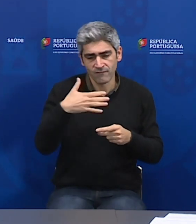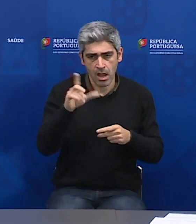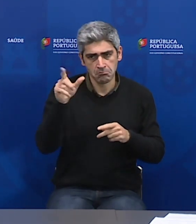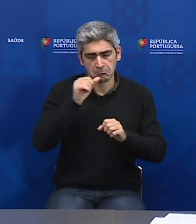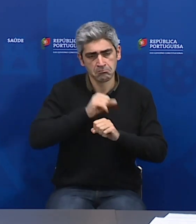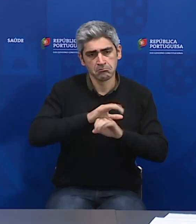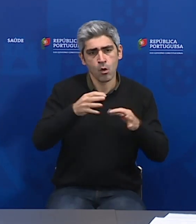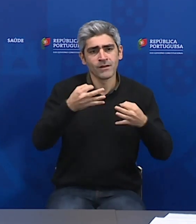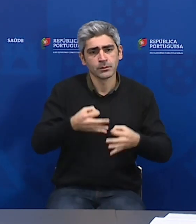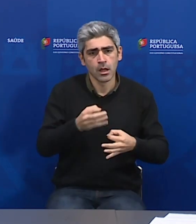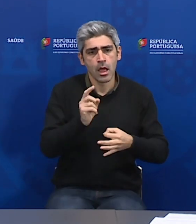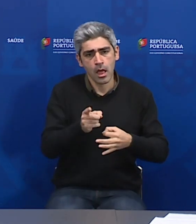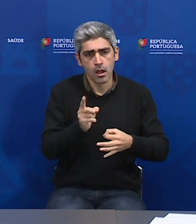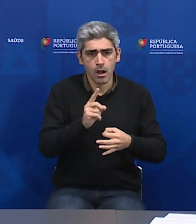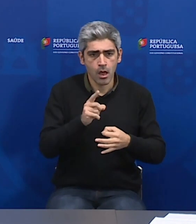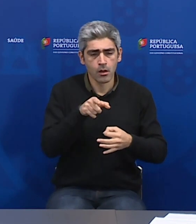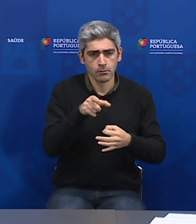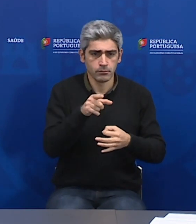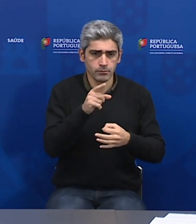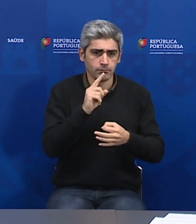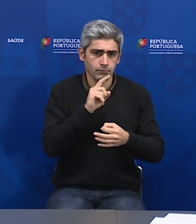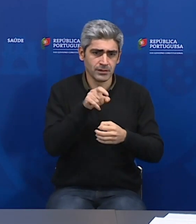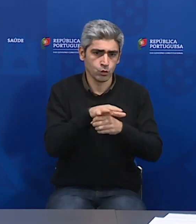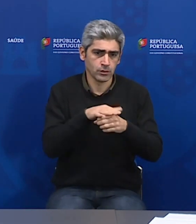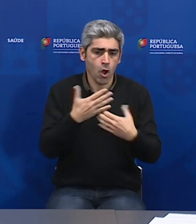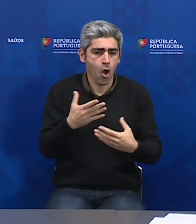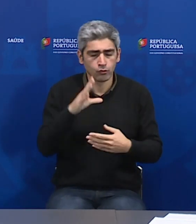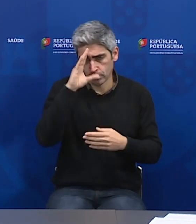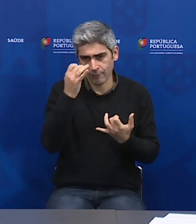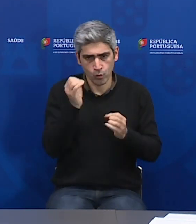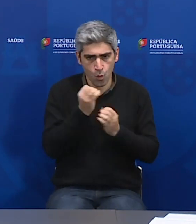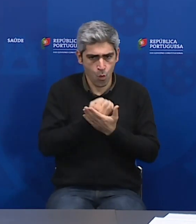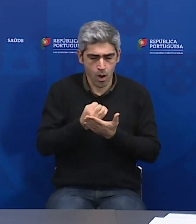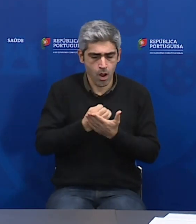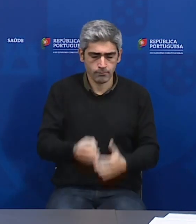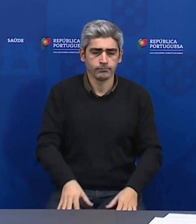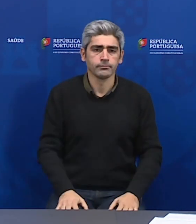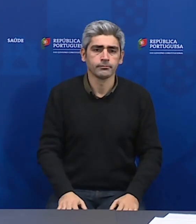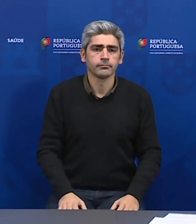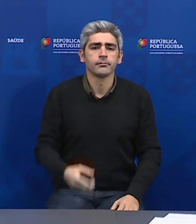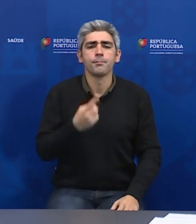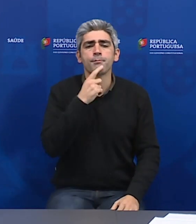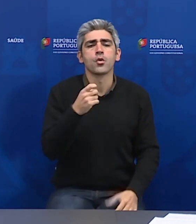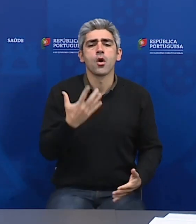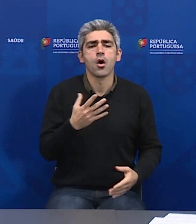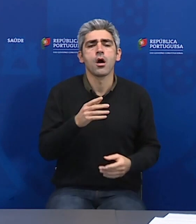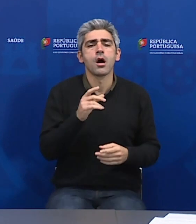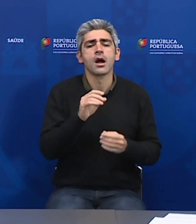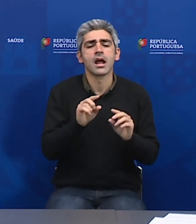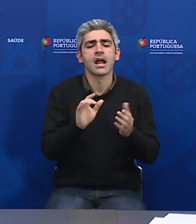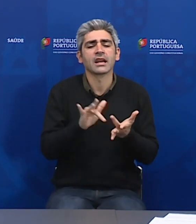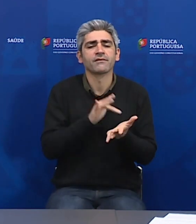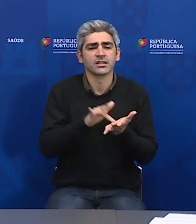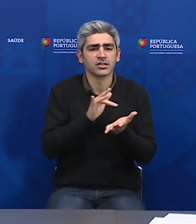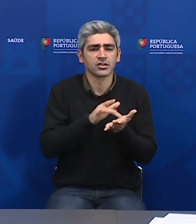confirmação ou desmentir dessa situação. Eu, neste momento, não tenho essa informação. Pergunta enviada pela revista Visão.